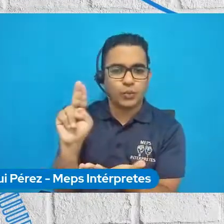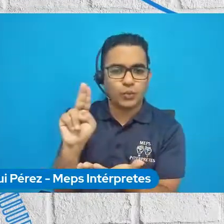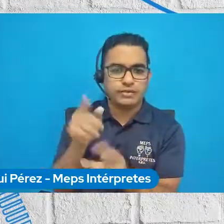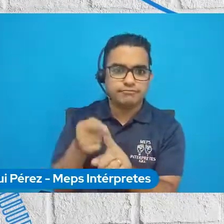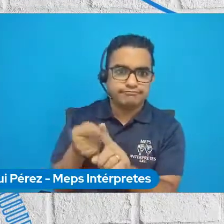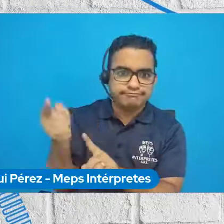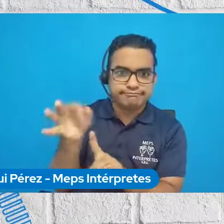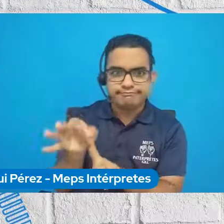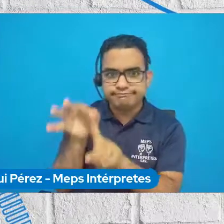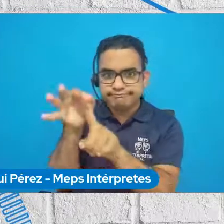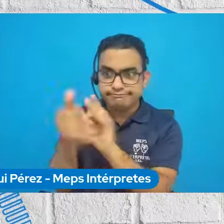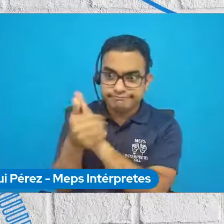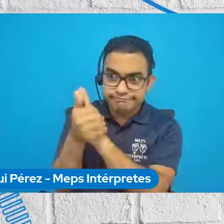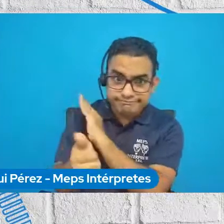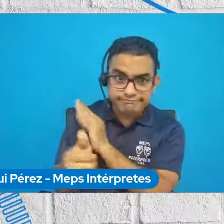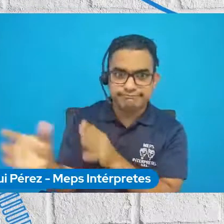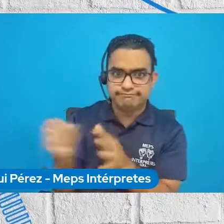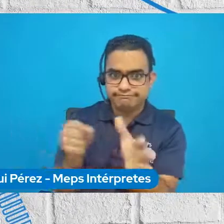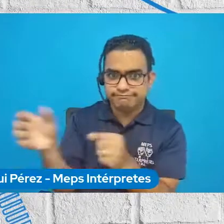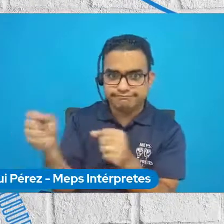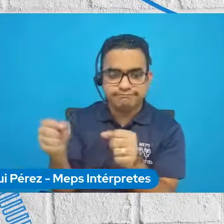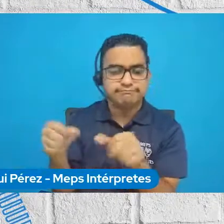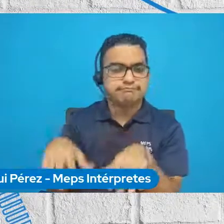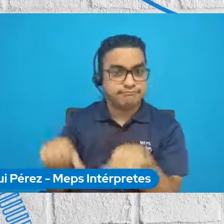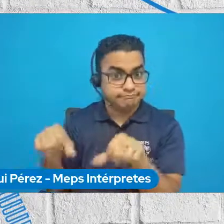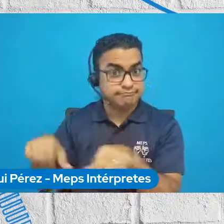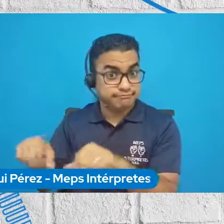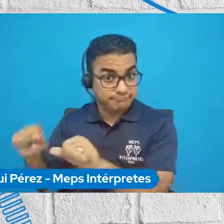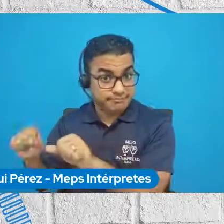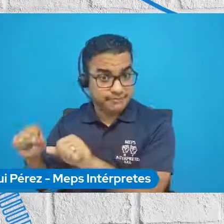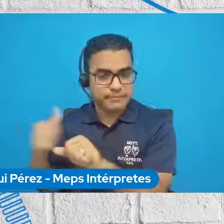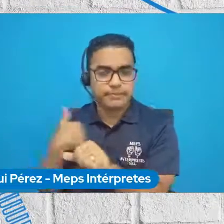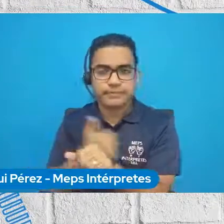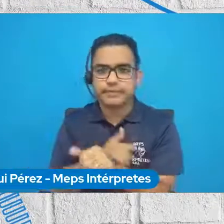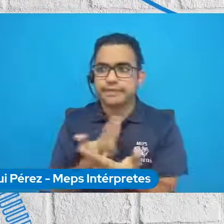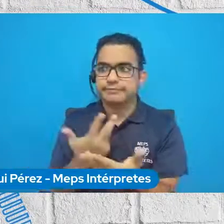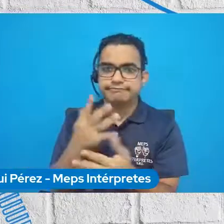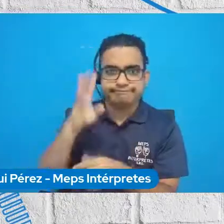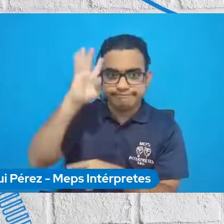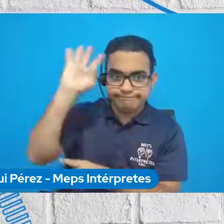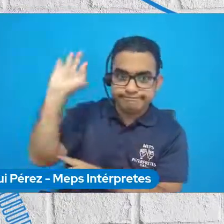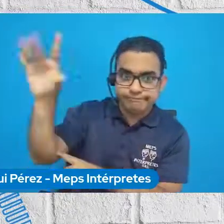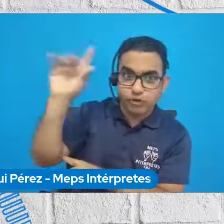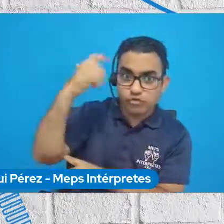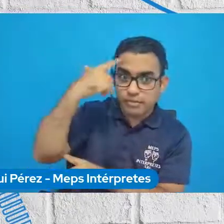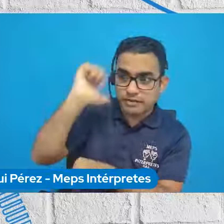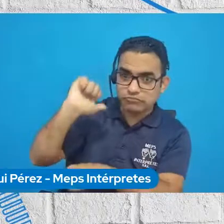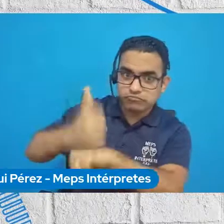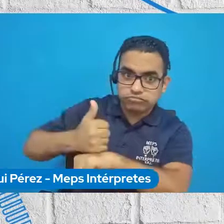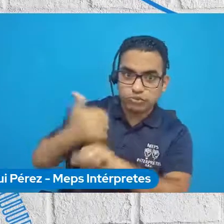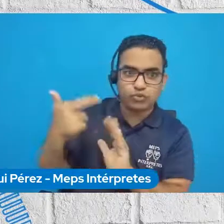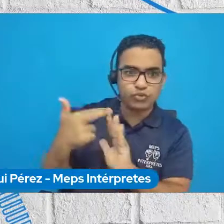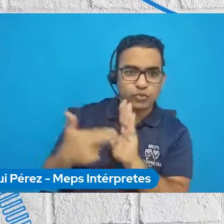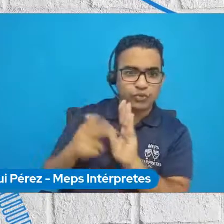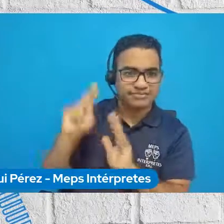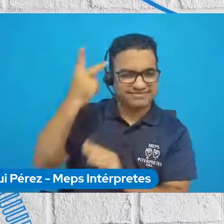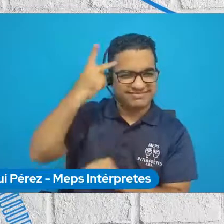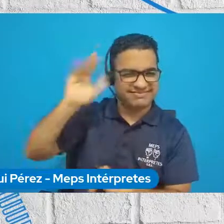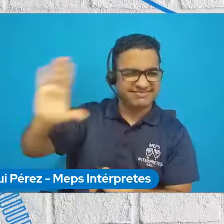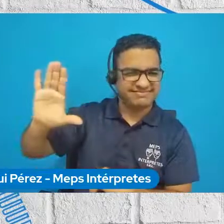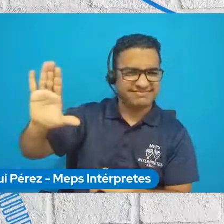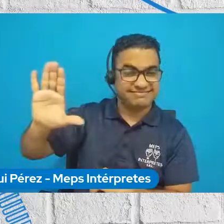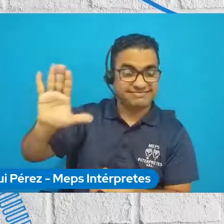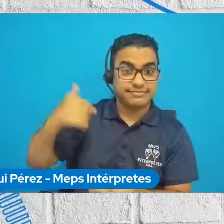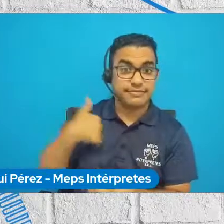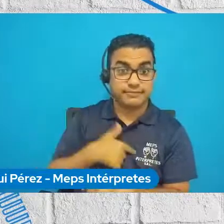voluntarios ONU, para reafirmar, consolidar una política pública en el caso de Lima 2019. fue un evento que a través del